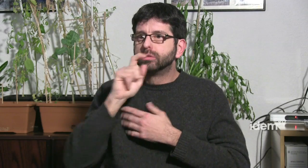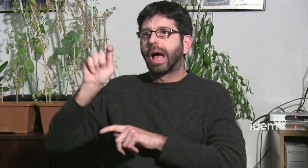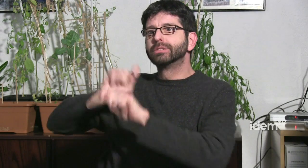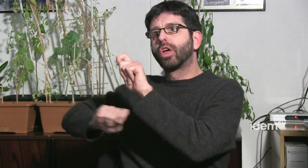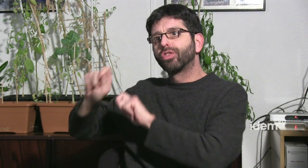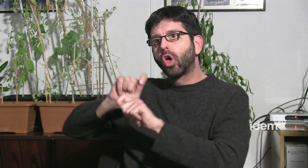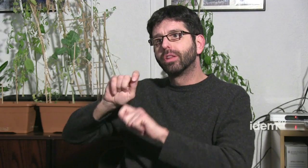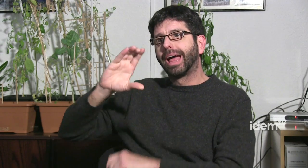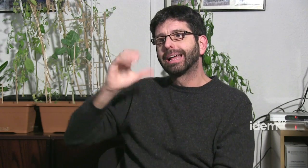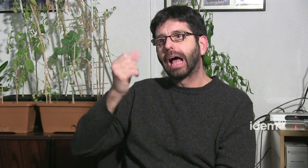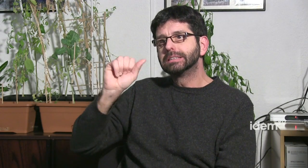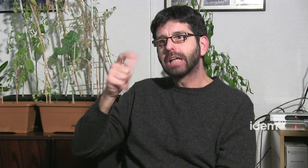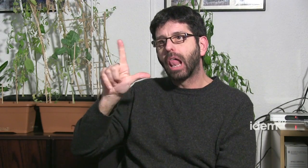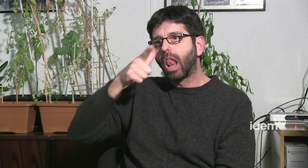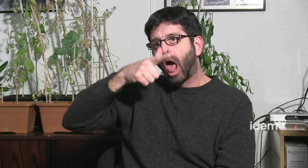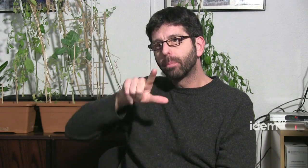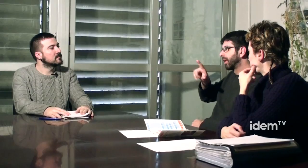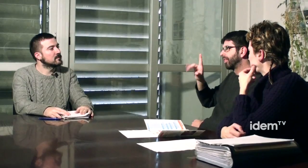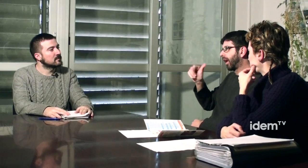Jo, fa uns anys que estic